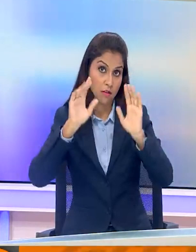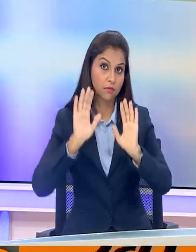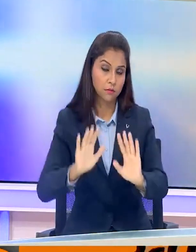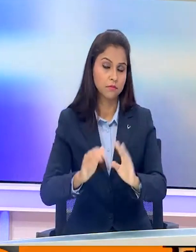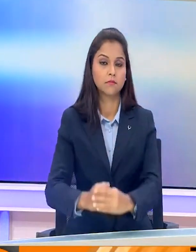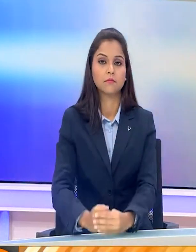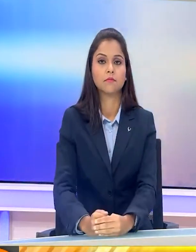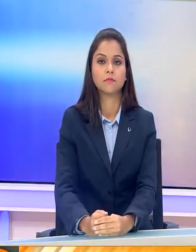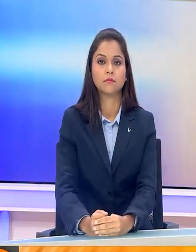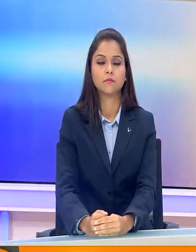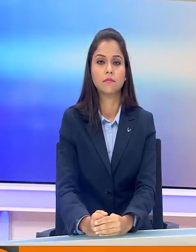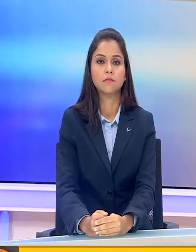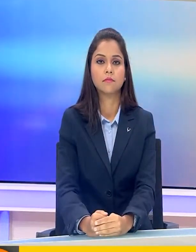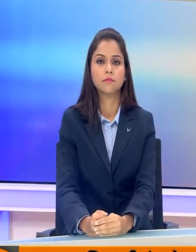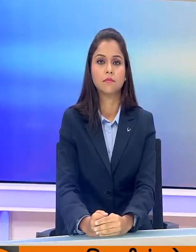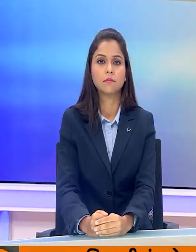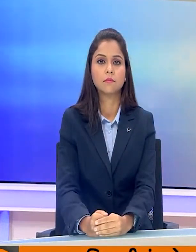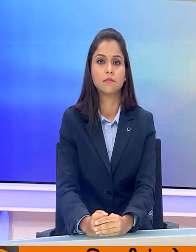किये जाएंगे।